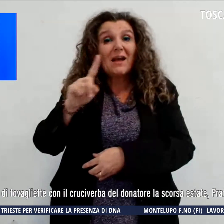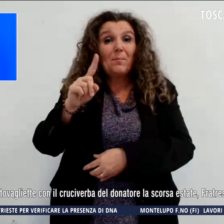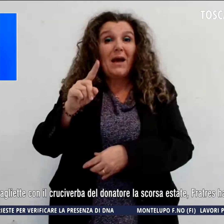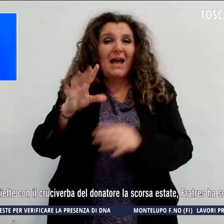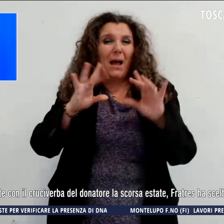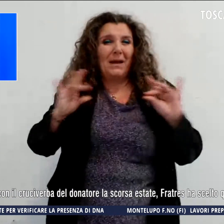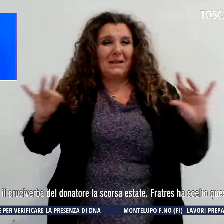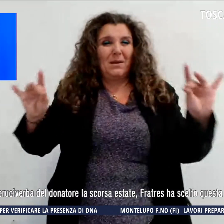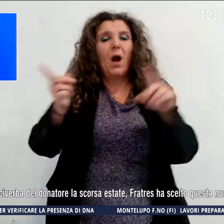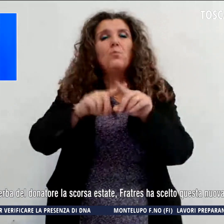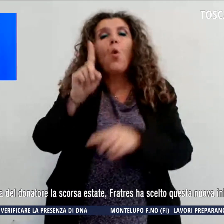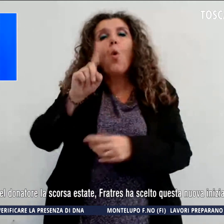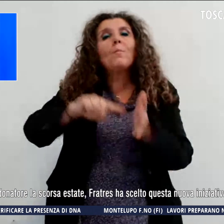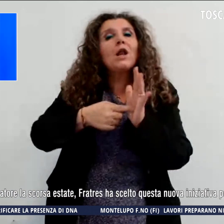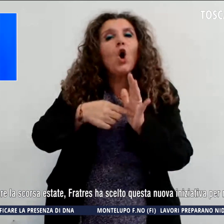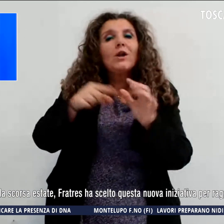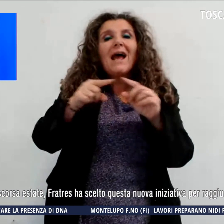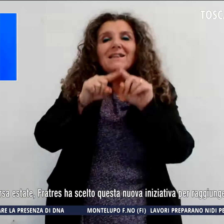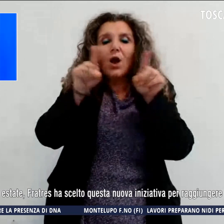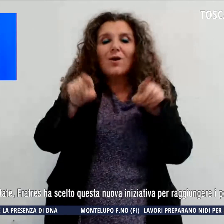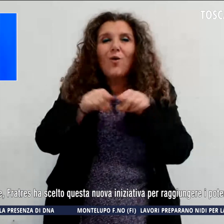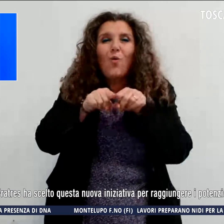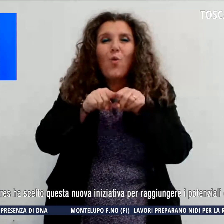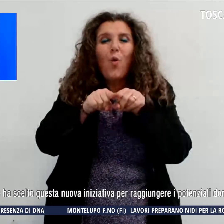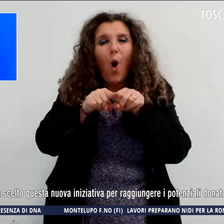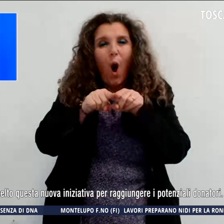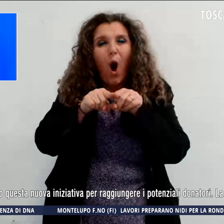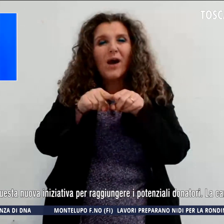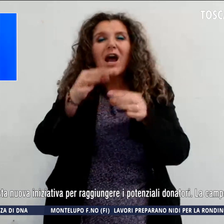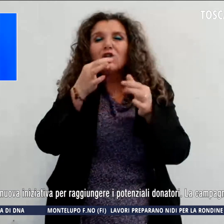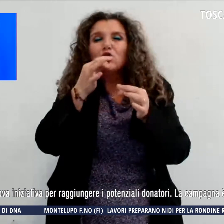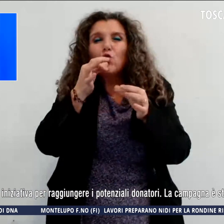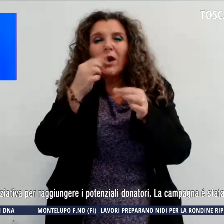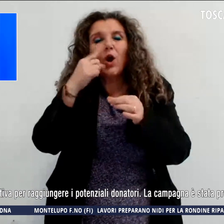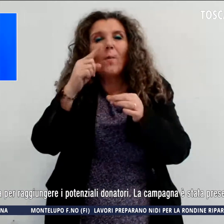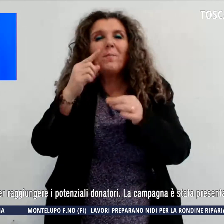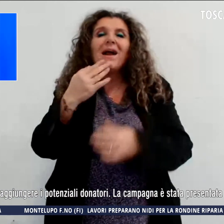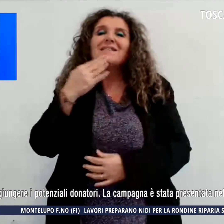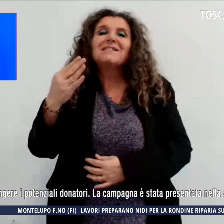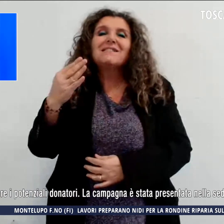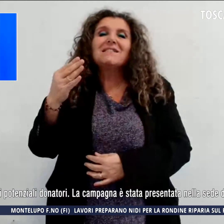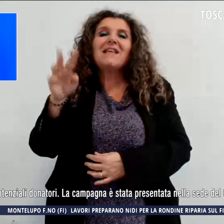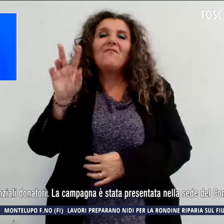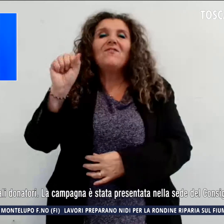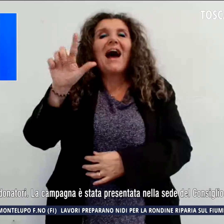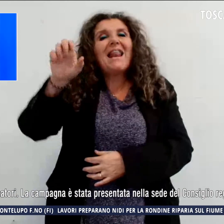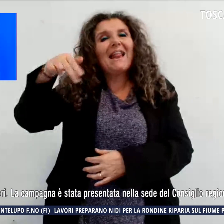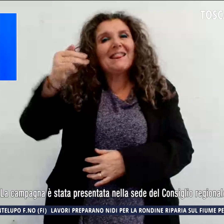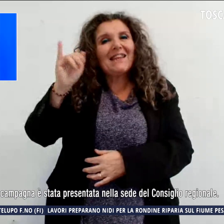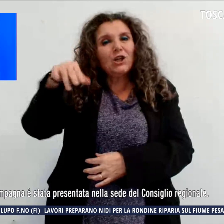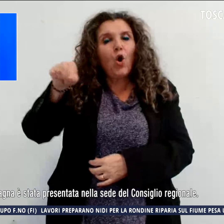zucchero a forma di cuore durante San Valentino, Fratres ha scelto questa nuova iniziativa per